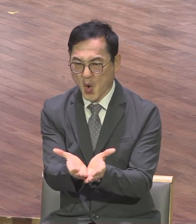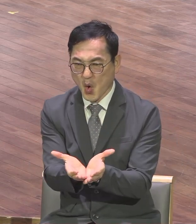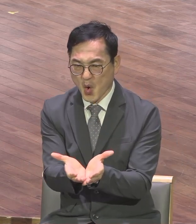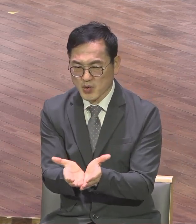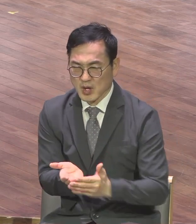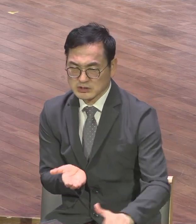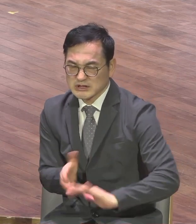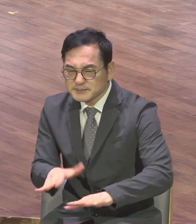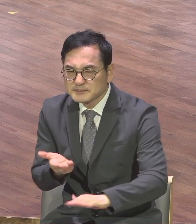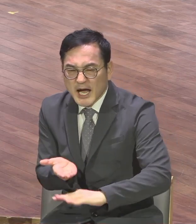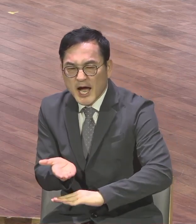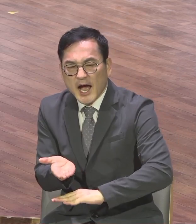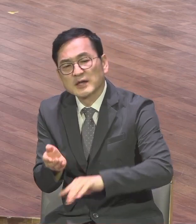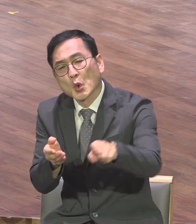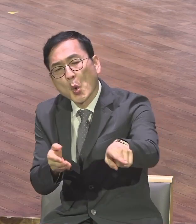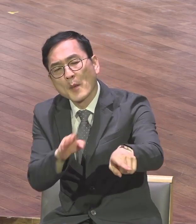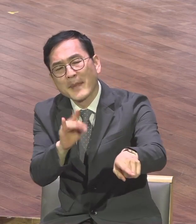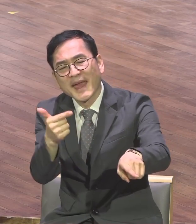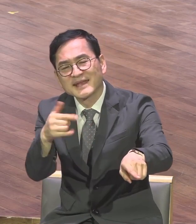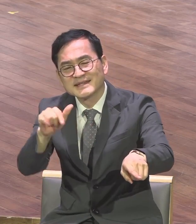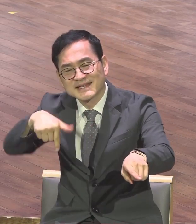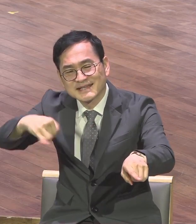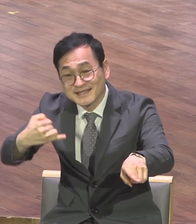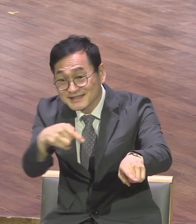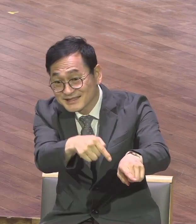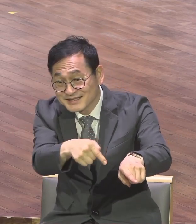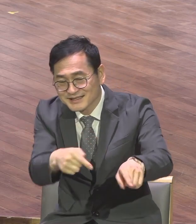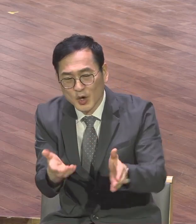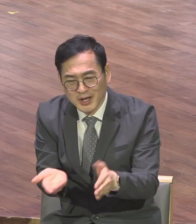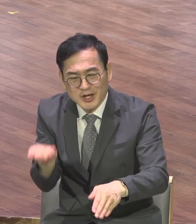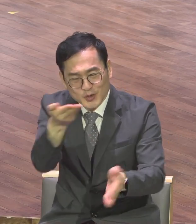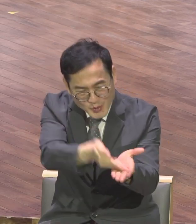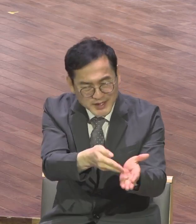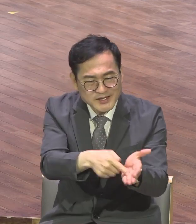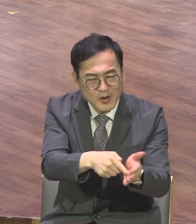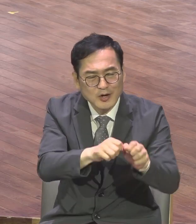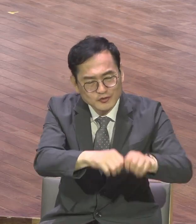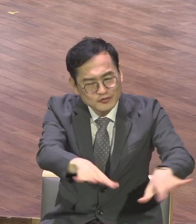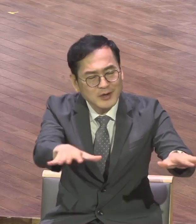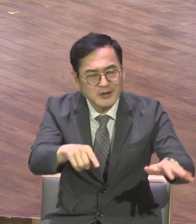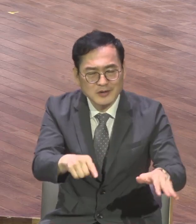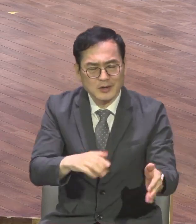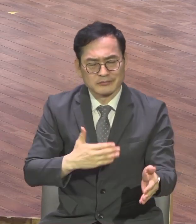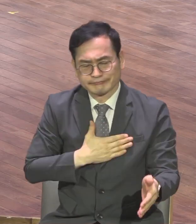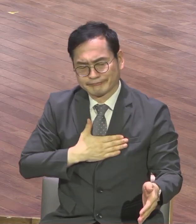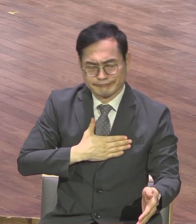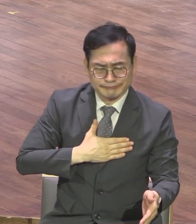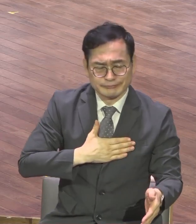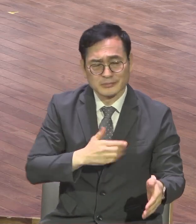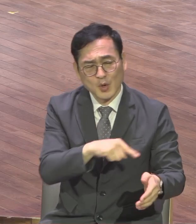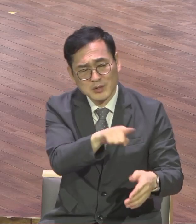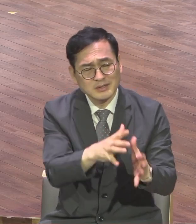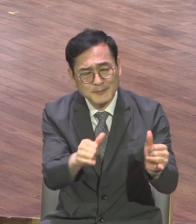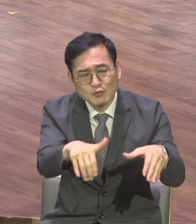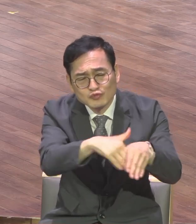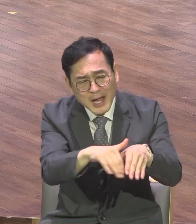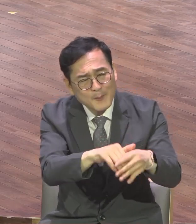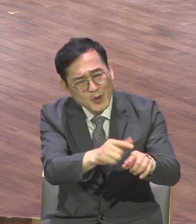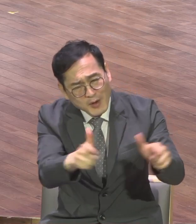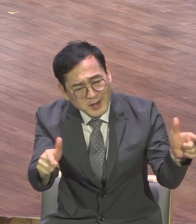가서 거기서 겨울을 보내자 이렇게 말을 했어요 그러니까 백부장은 선장과 이 선주의